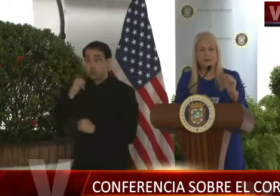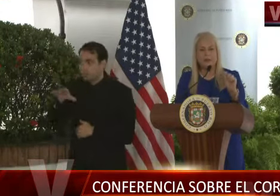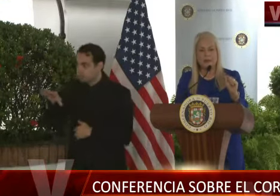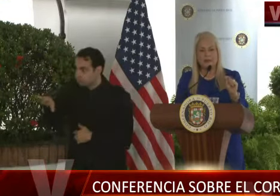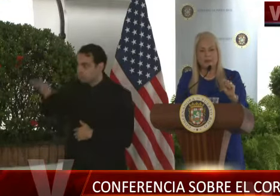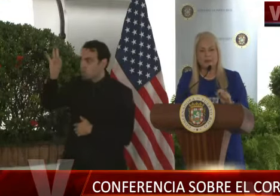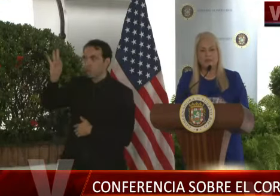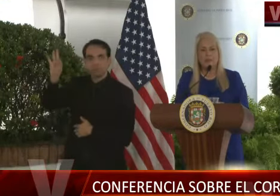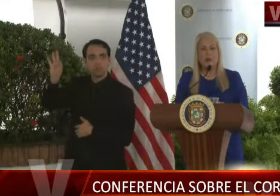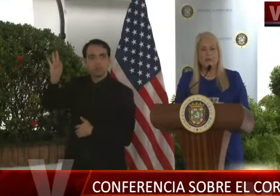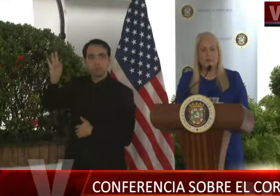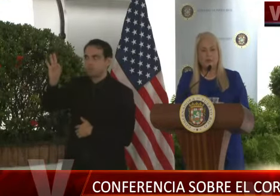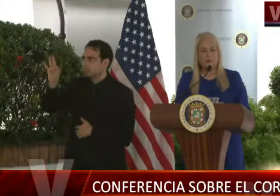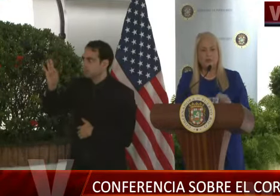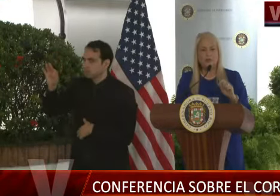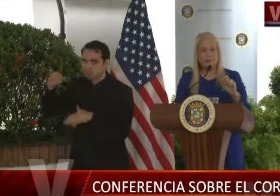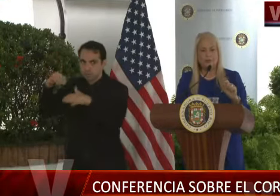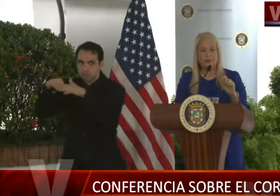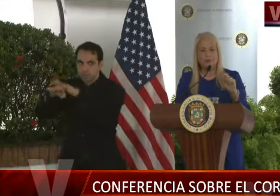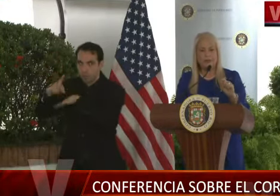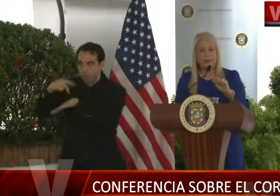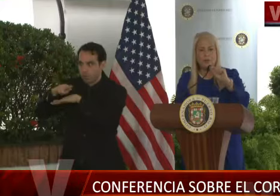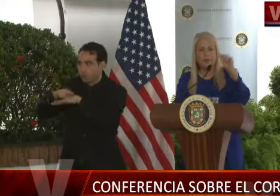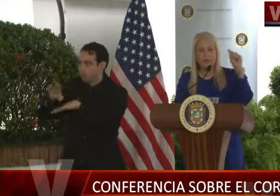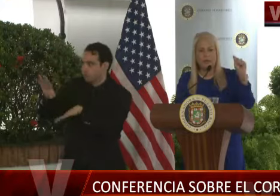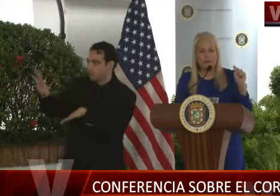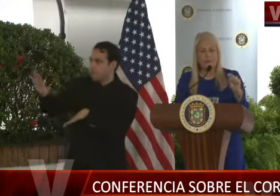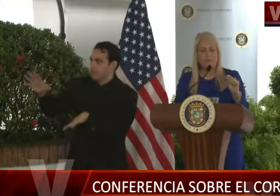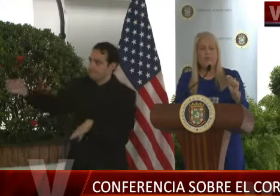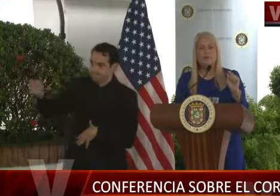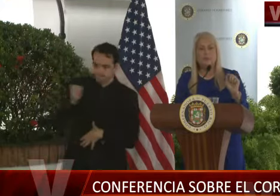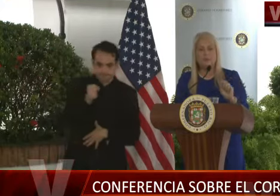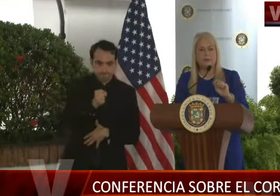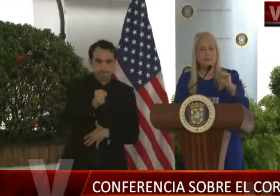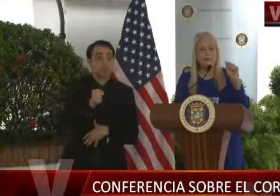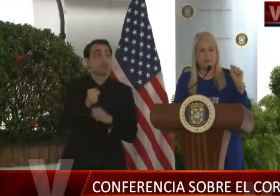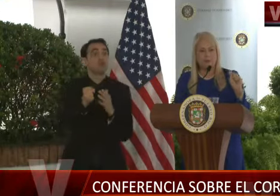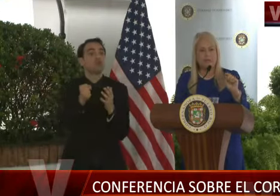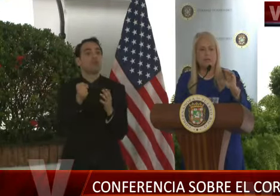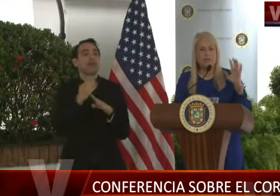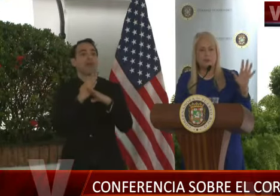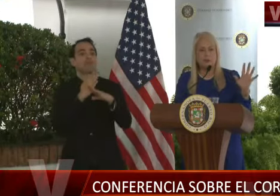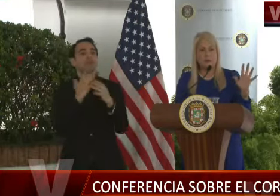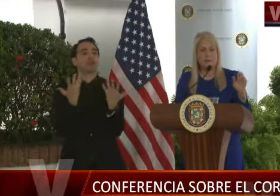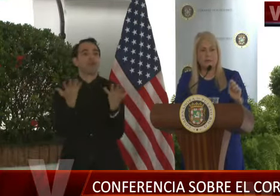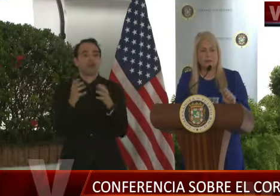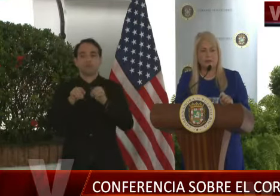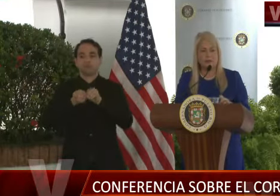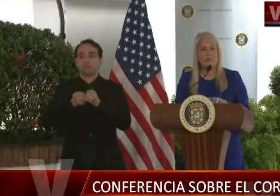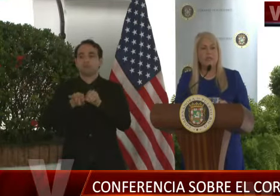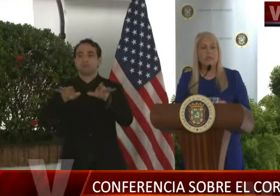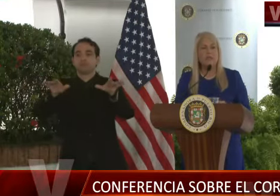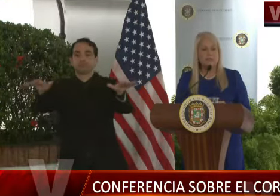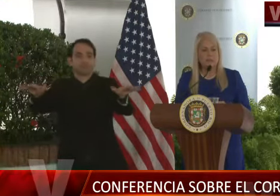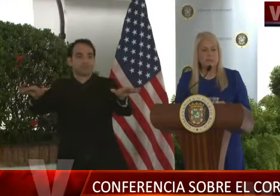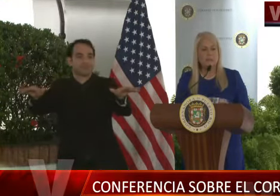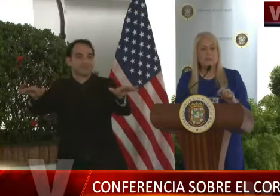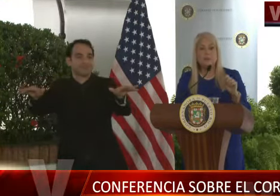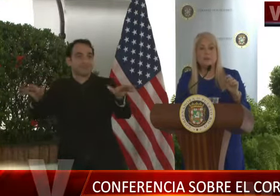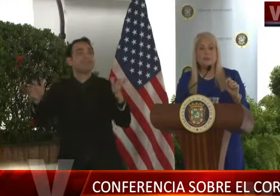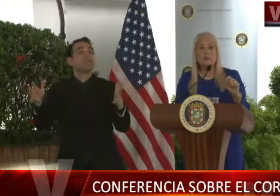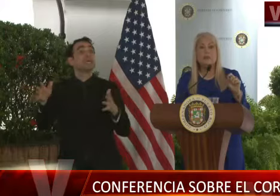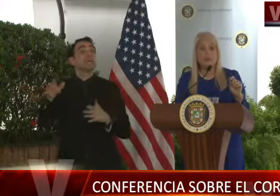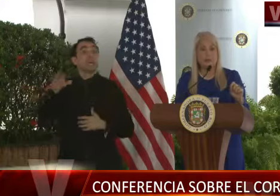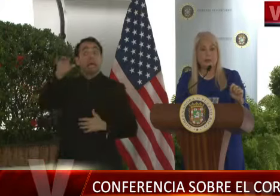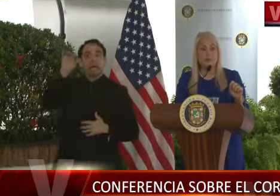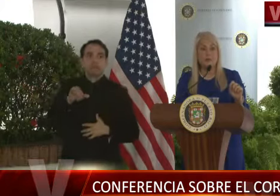cuando esa persona entra a Puerto Rico, yo puedo evitar el contagio, no solamente con sus familiares, sino con otras personas. Así que en ese